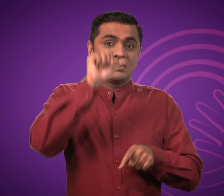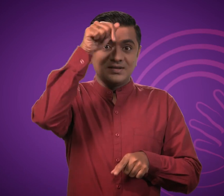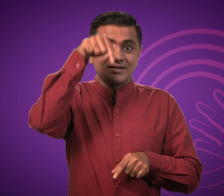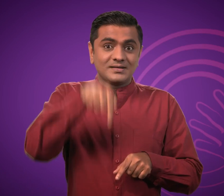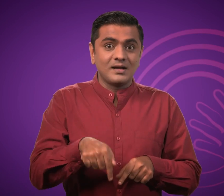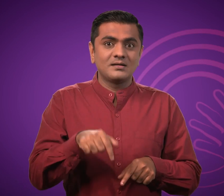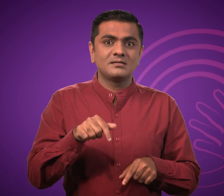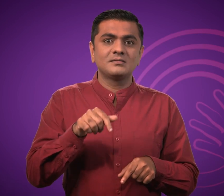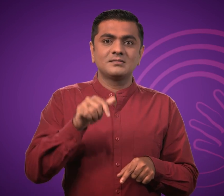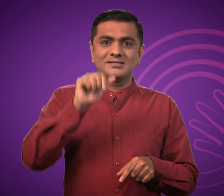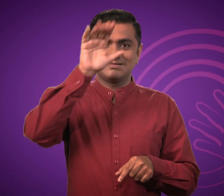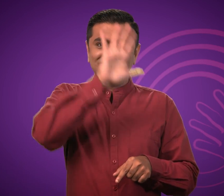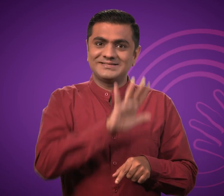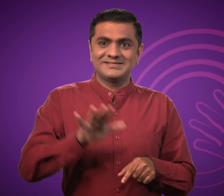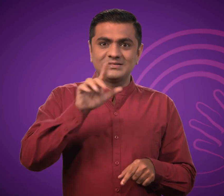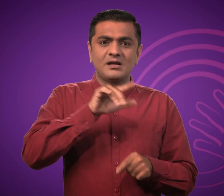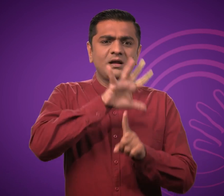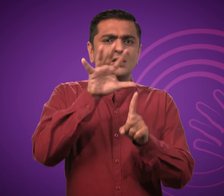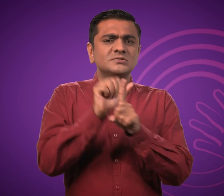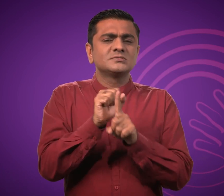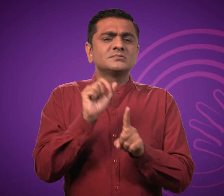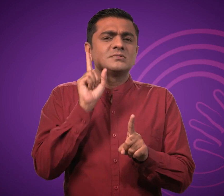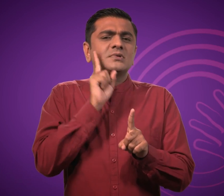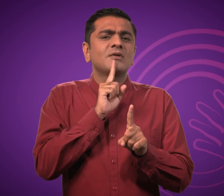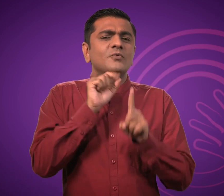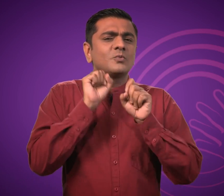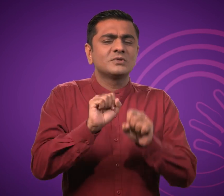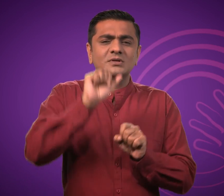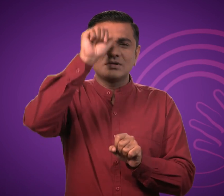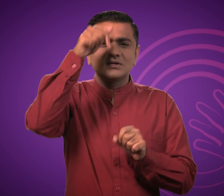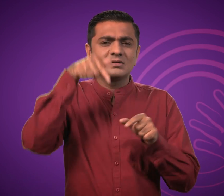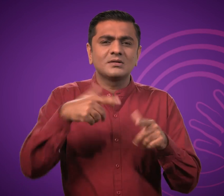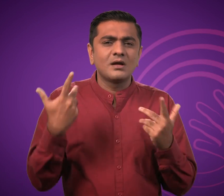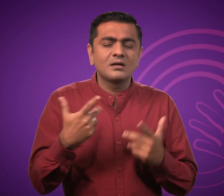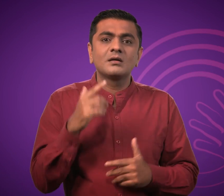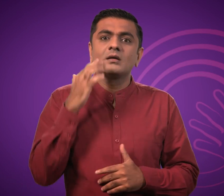भारतिय कर्णबदीर संस्कृती में लोगों को कंदे पर तप्त पाकर बुलाना,